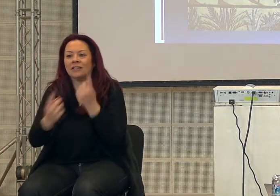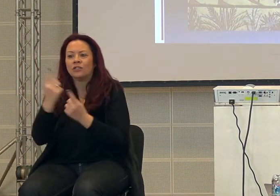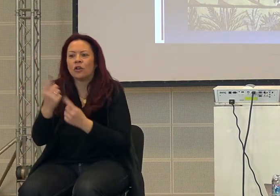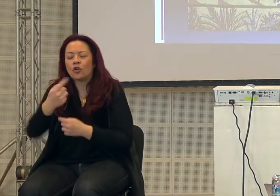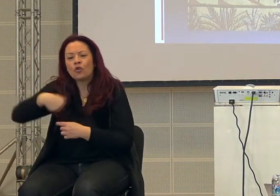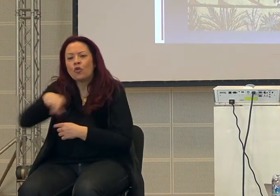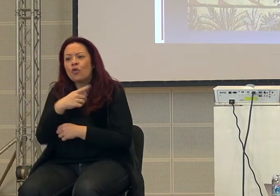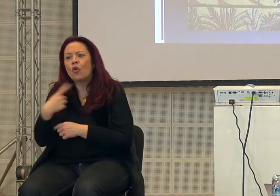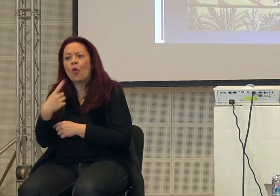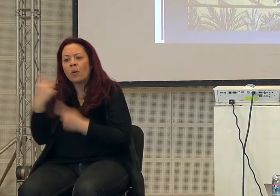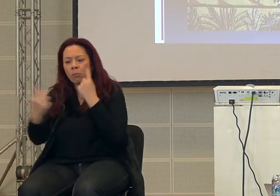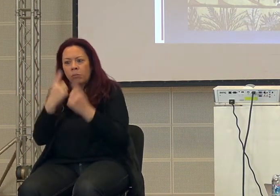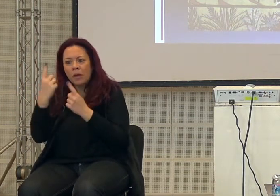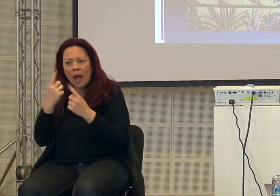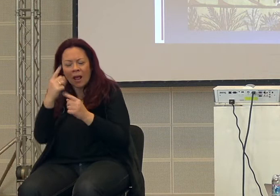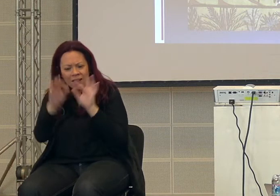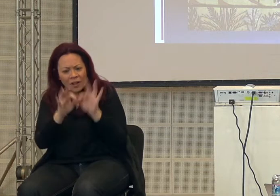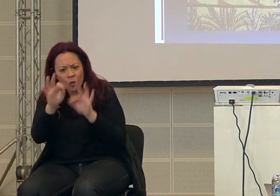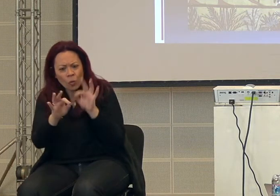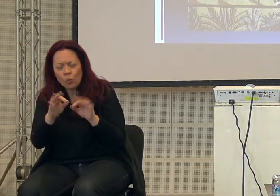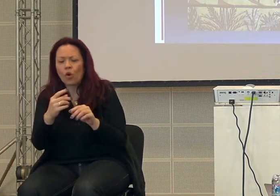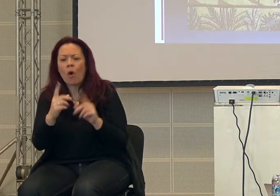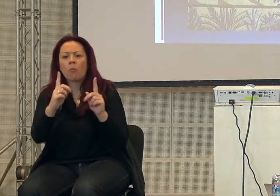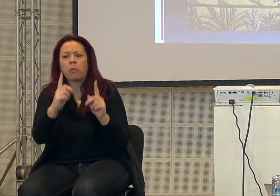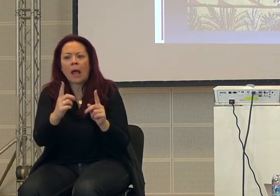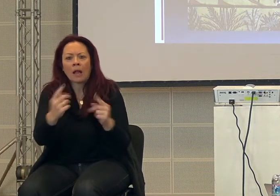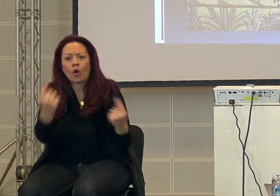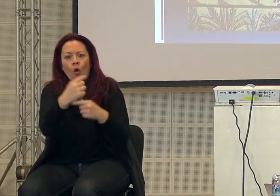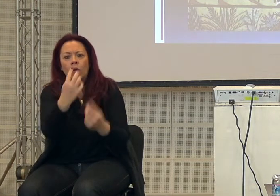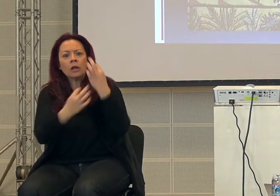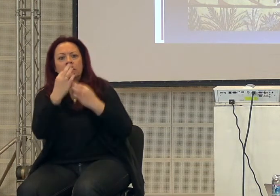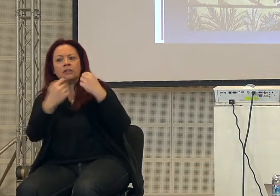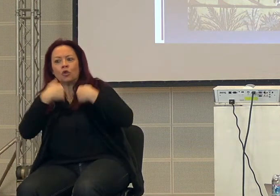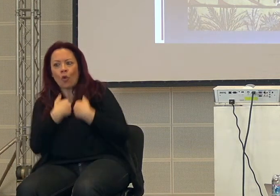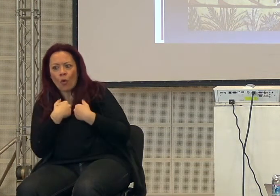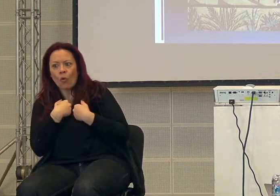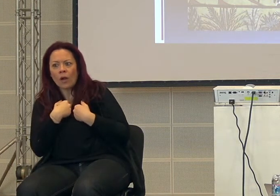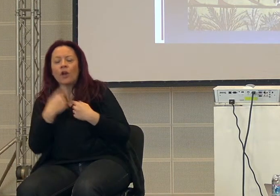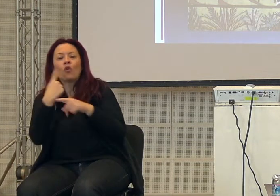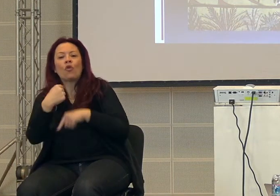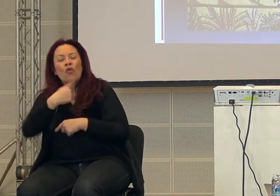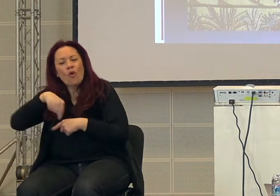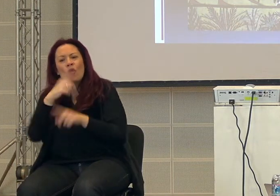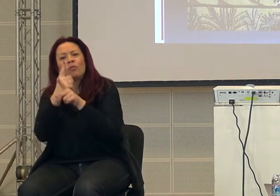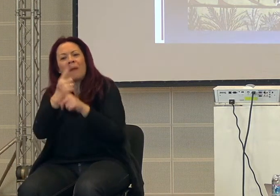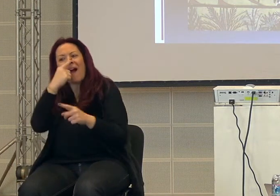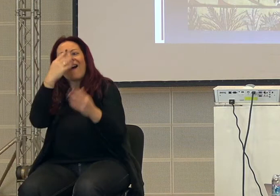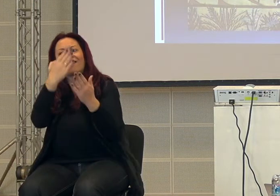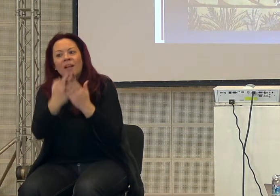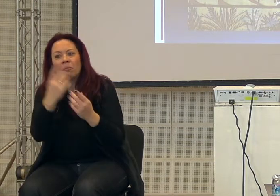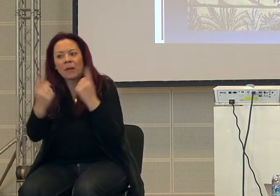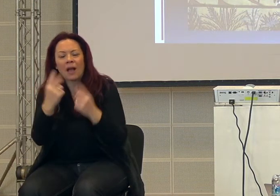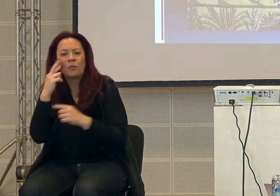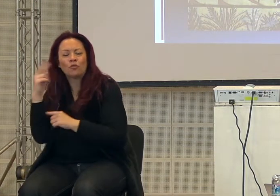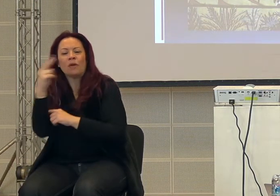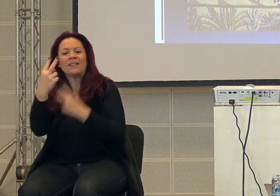abbiamo domesticato le piante, sono le piante che hanno domesticato noi, cioè nel senso che siccome da un punto di vista della vita